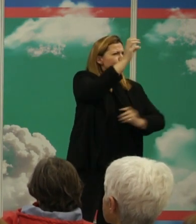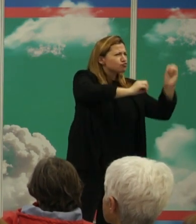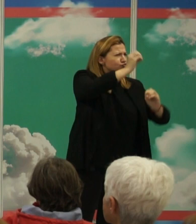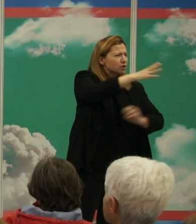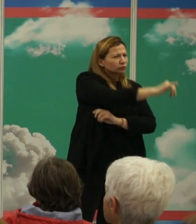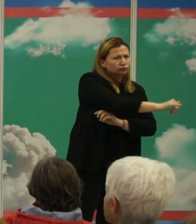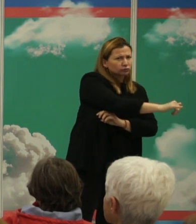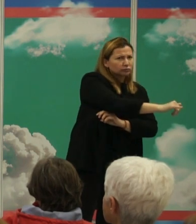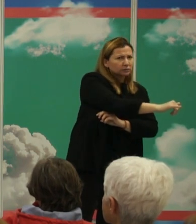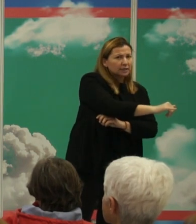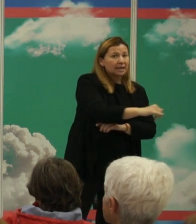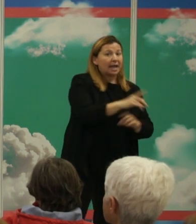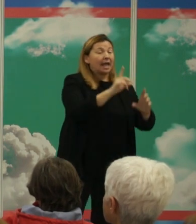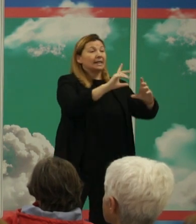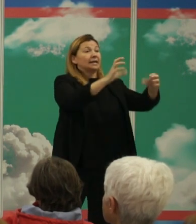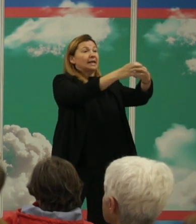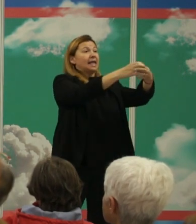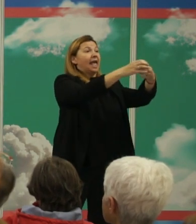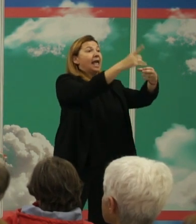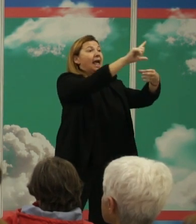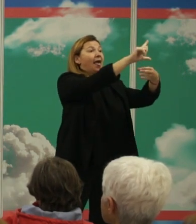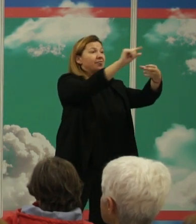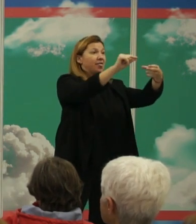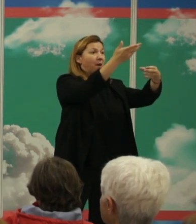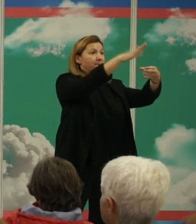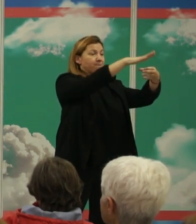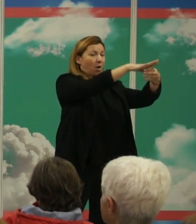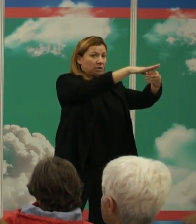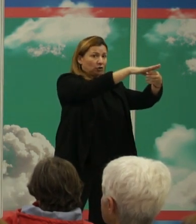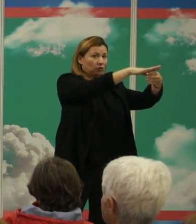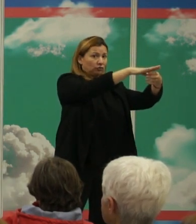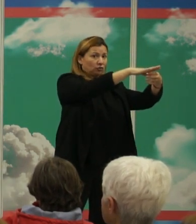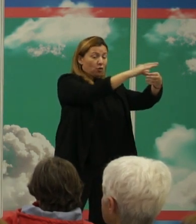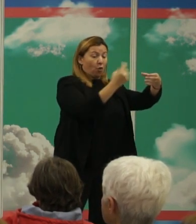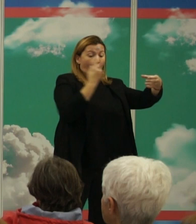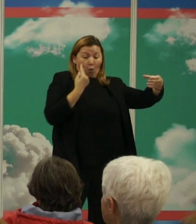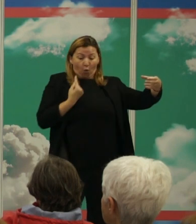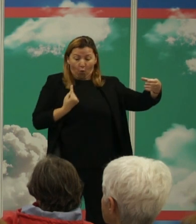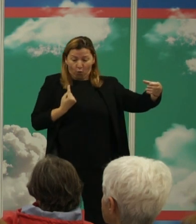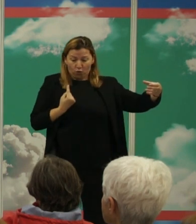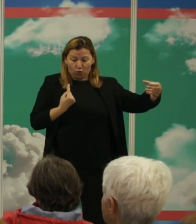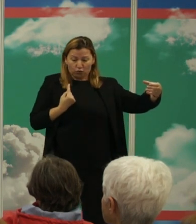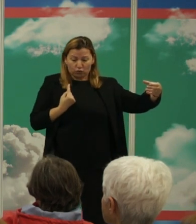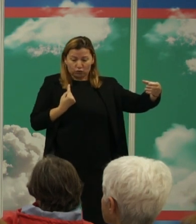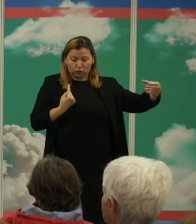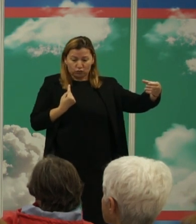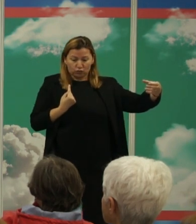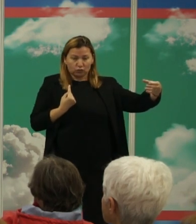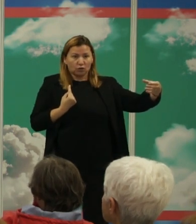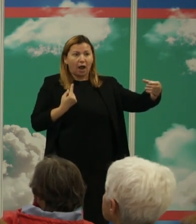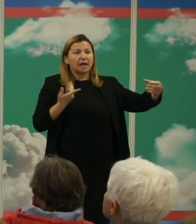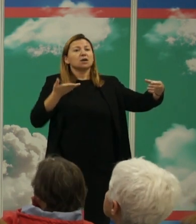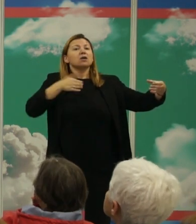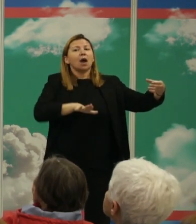decir es que de cada 100 muertes de esa especie con la que estoy trabajando una la ha matado un individuo de su misma